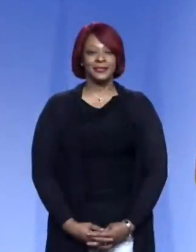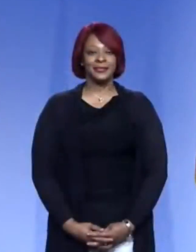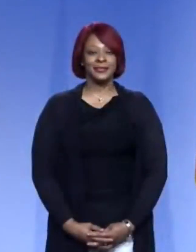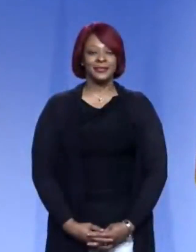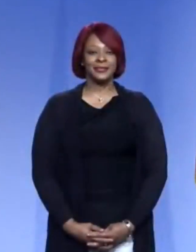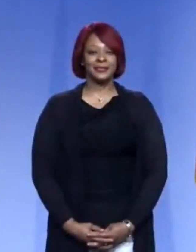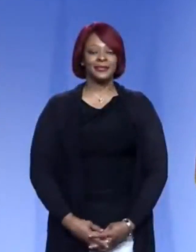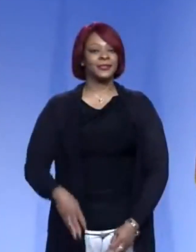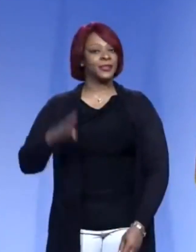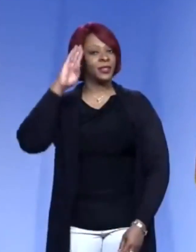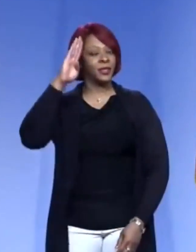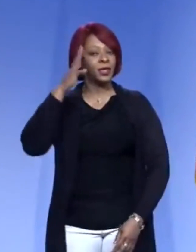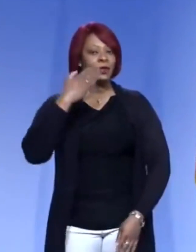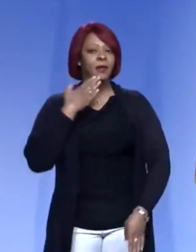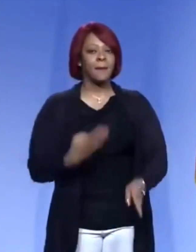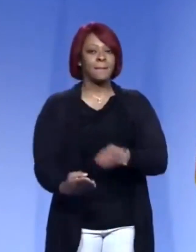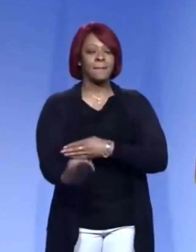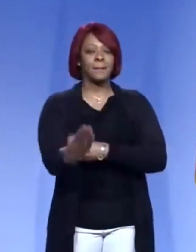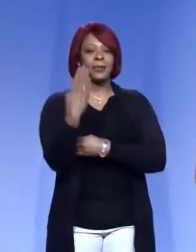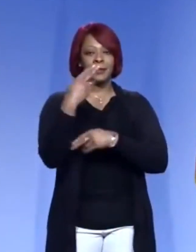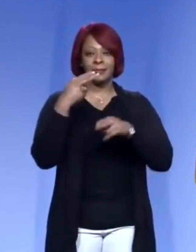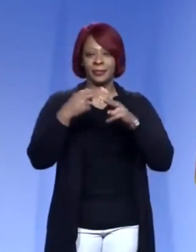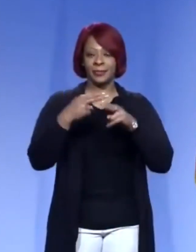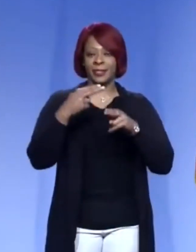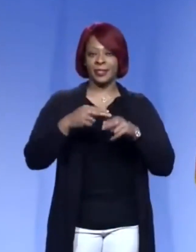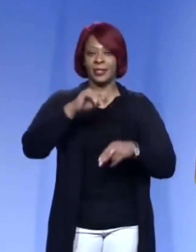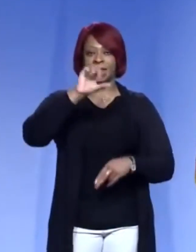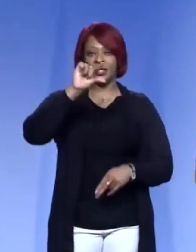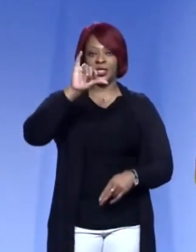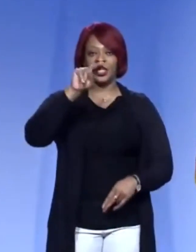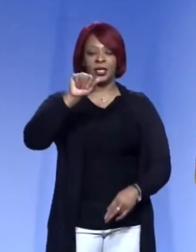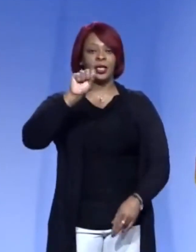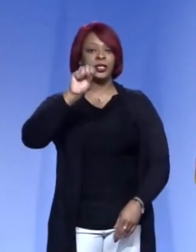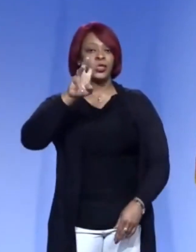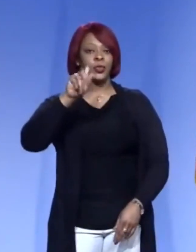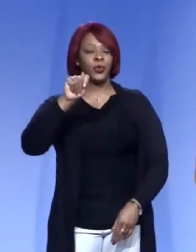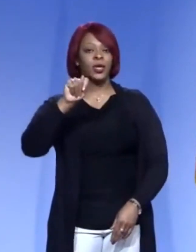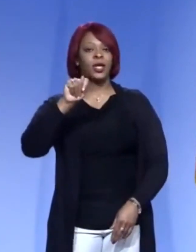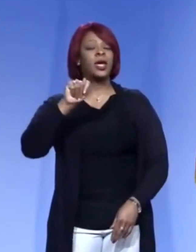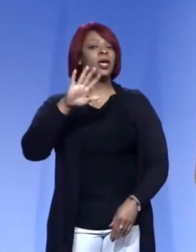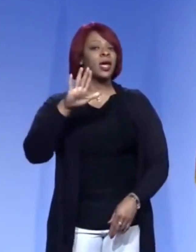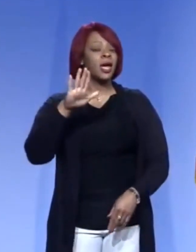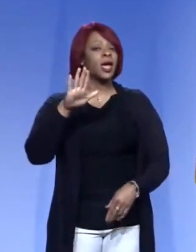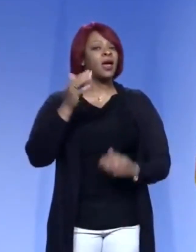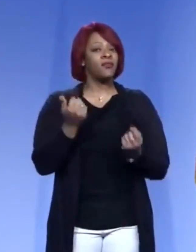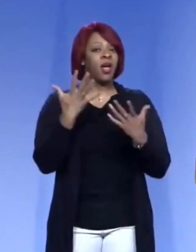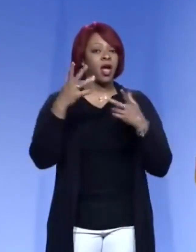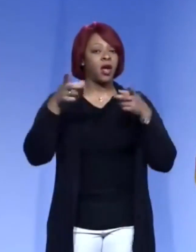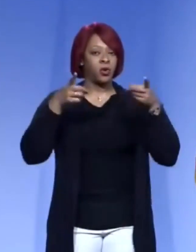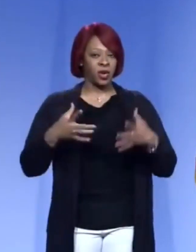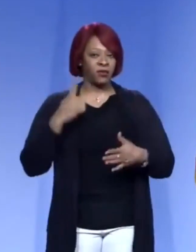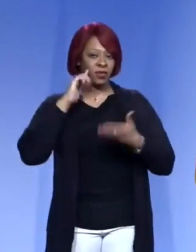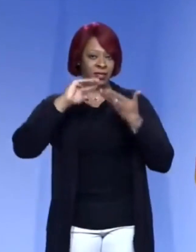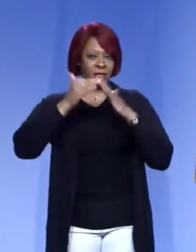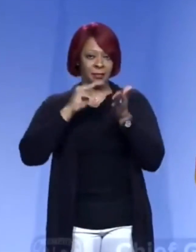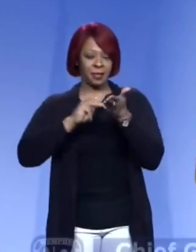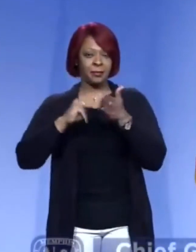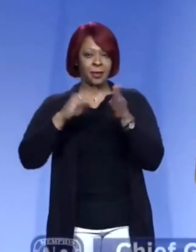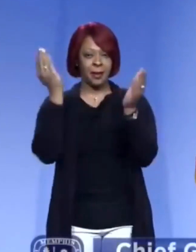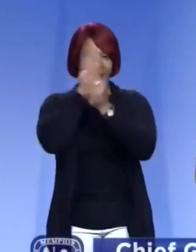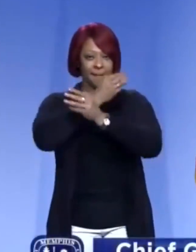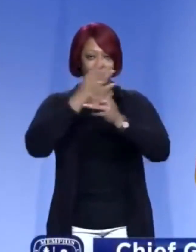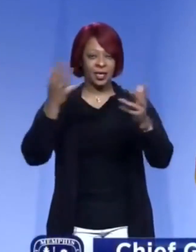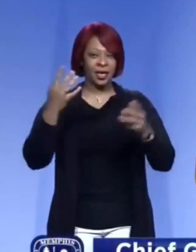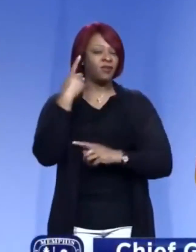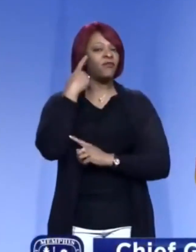Hola, buenas tardes. Mi nombre es Gina Sued y soy la directora del Departamento de Bomberos de la Ciudad de Memphis y hoy estoy aquí en nombre de